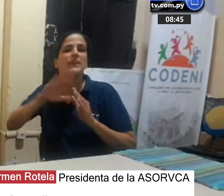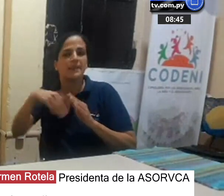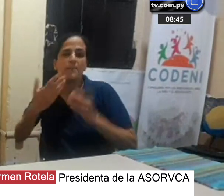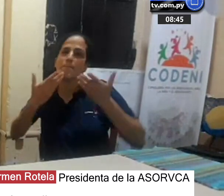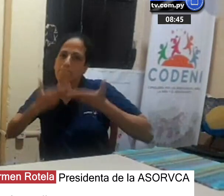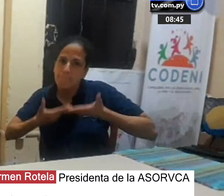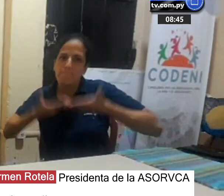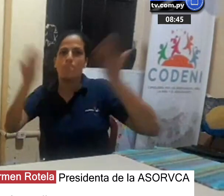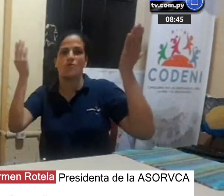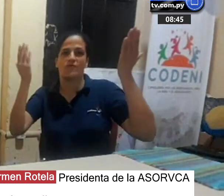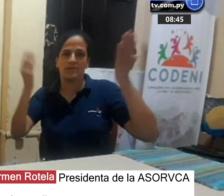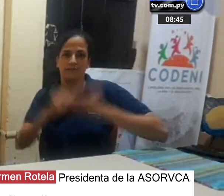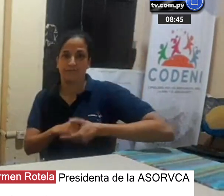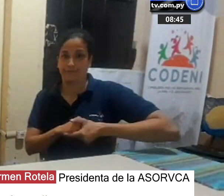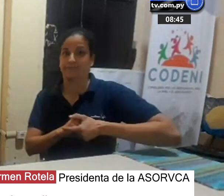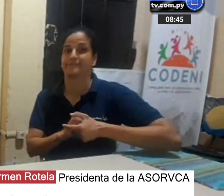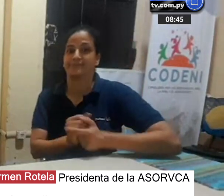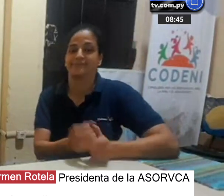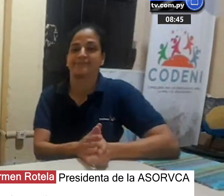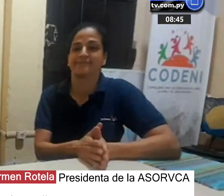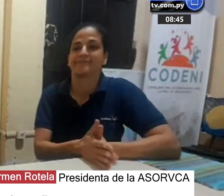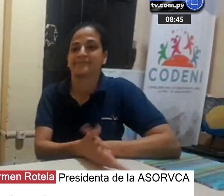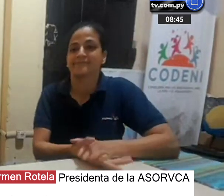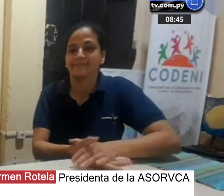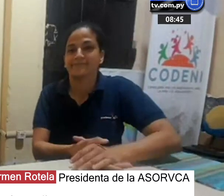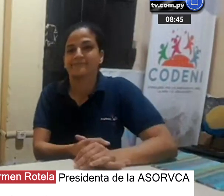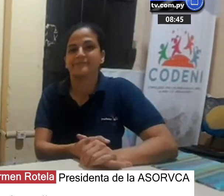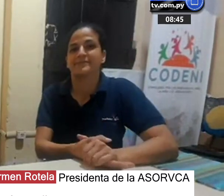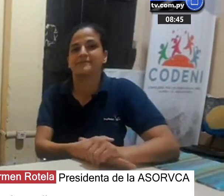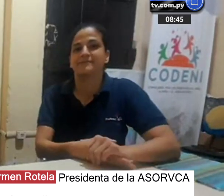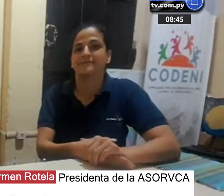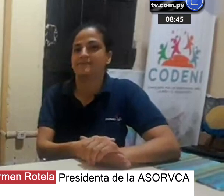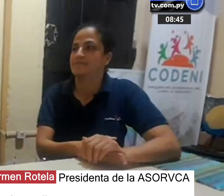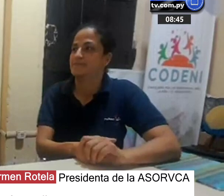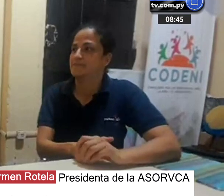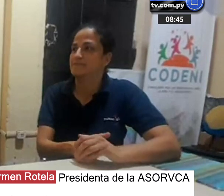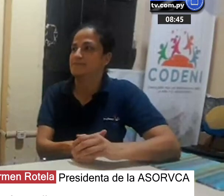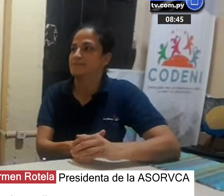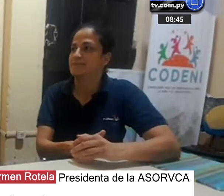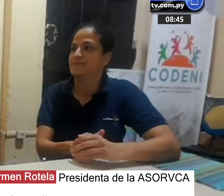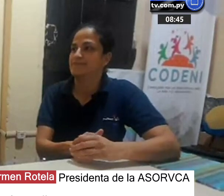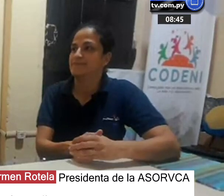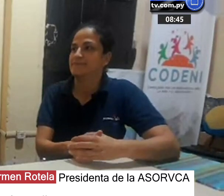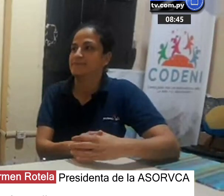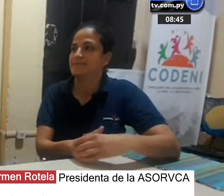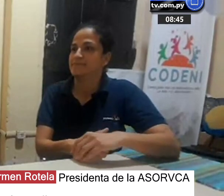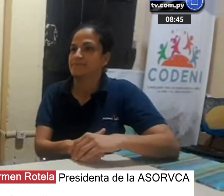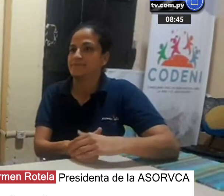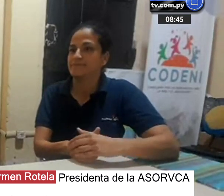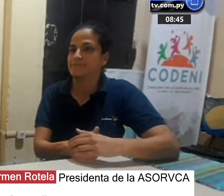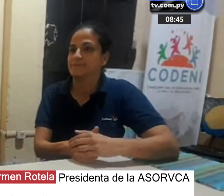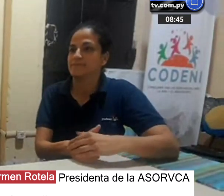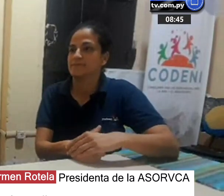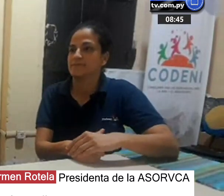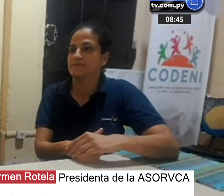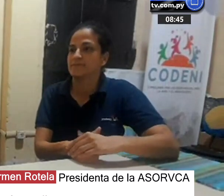curso y luego vamos a publicar. Bueno, ¿cuántos son actualmente los miembros de esta asociación?